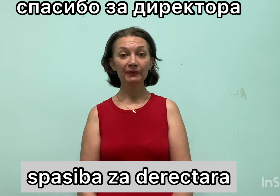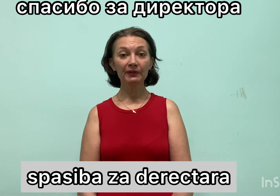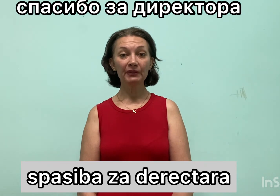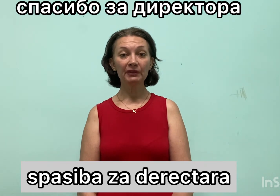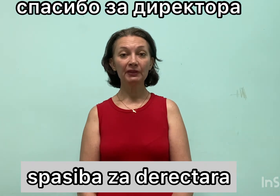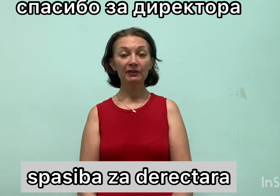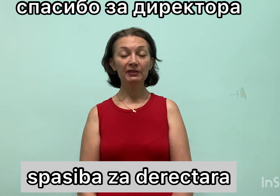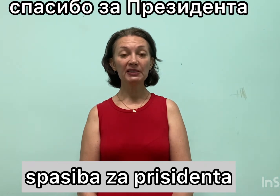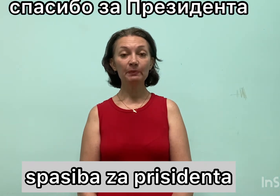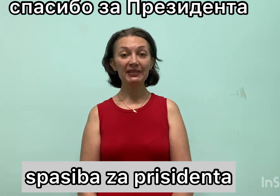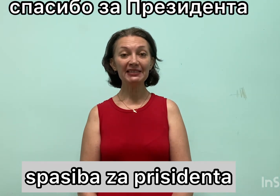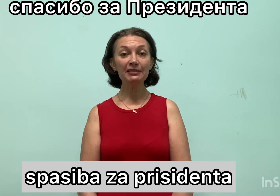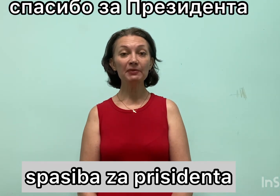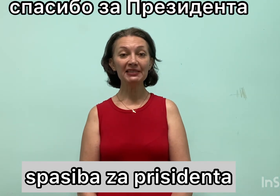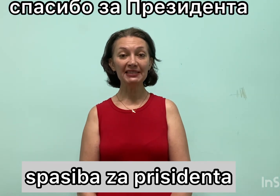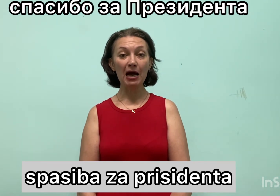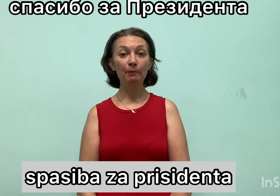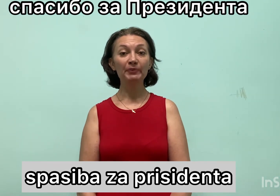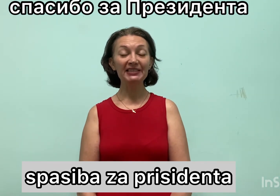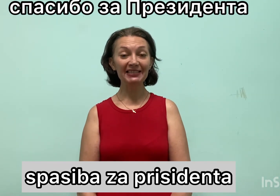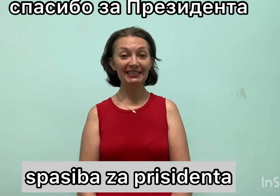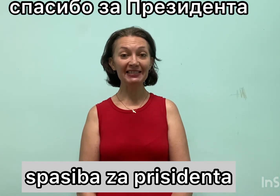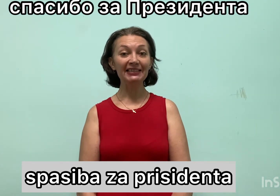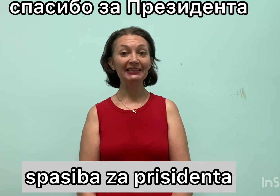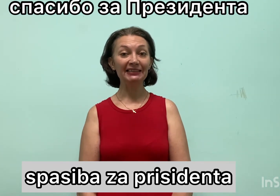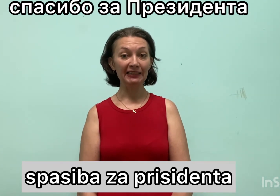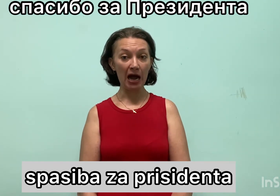Спасибо за президента.